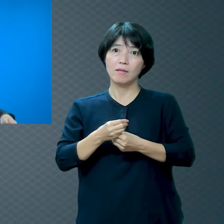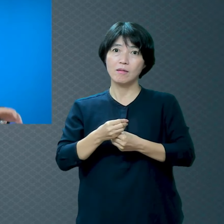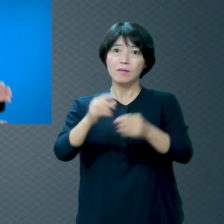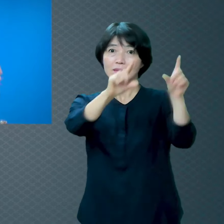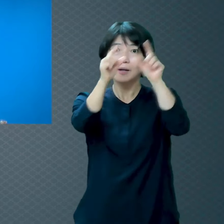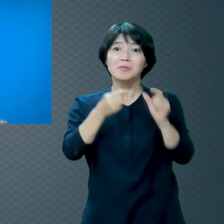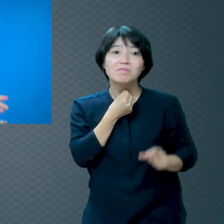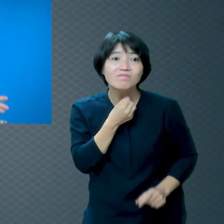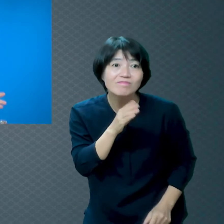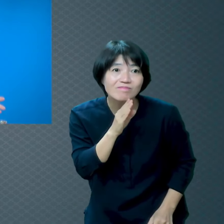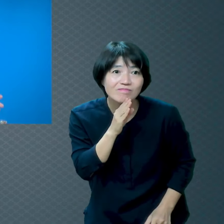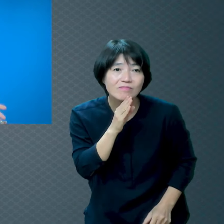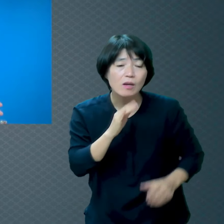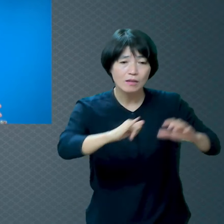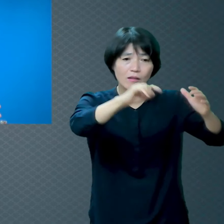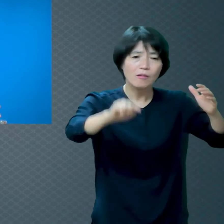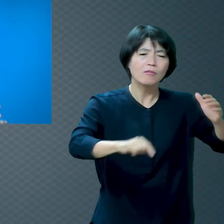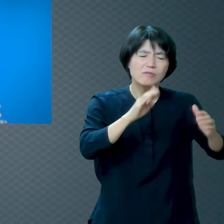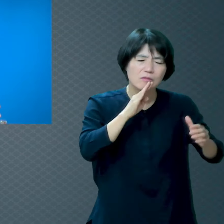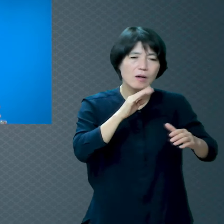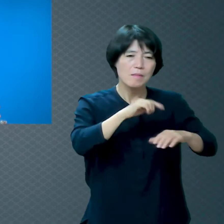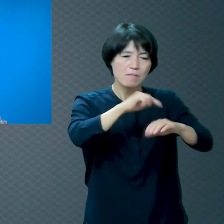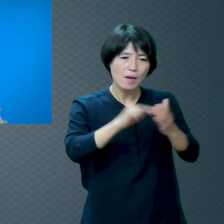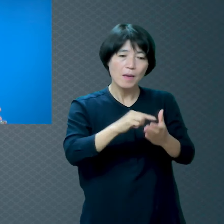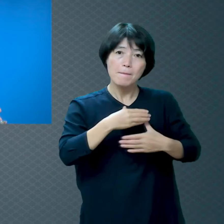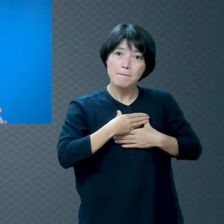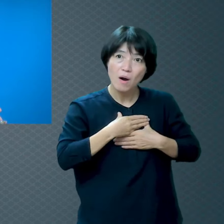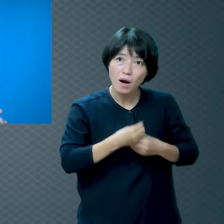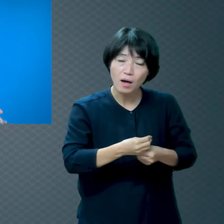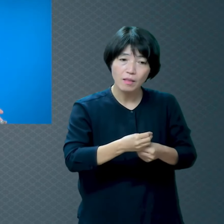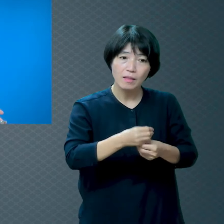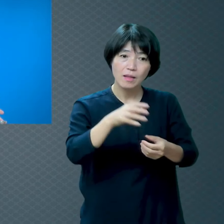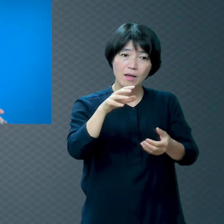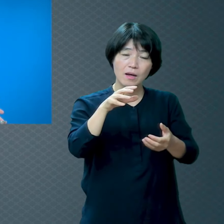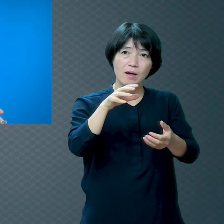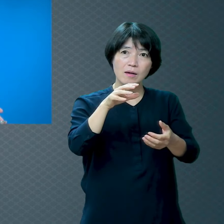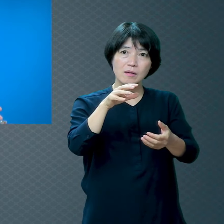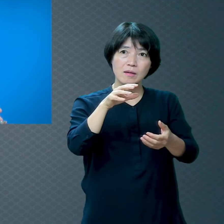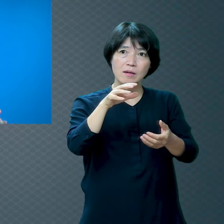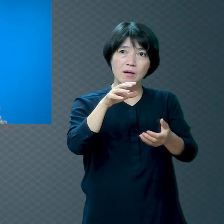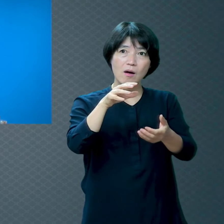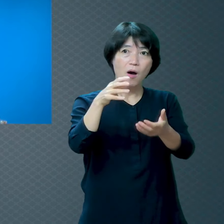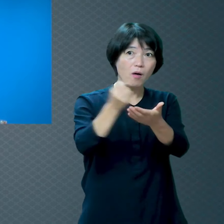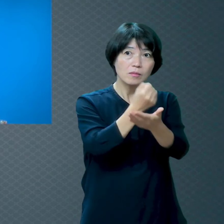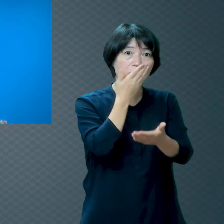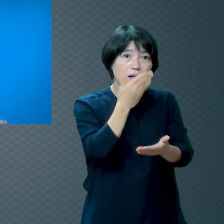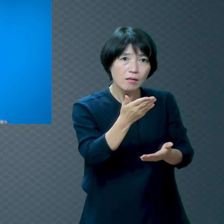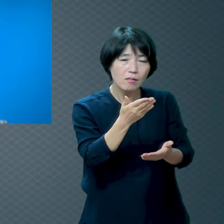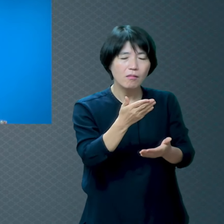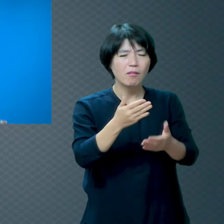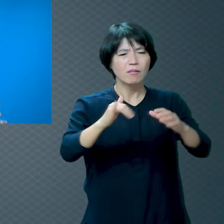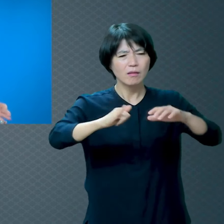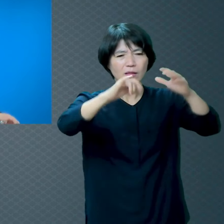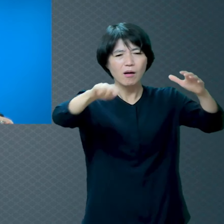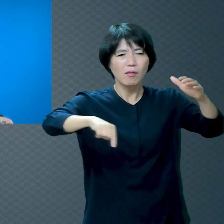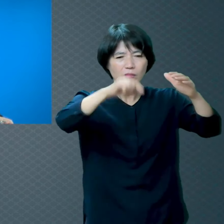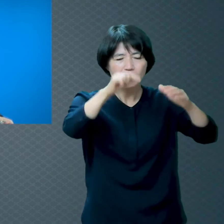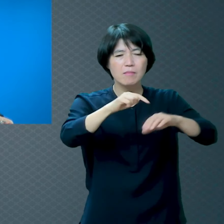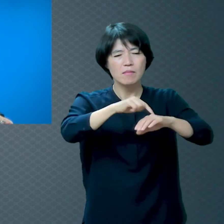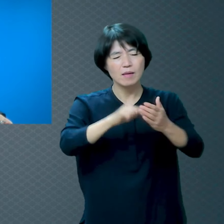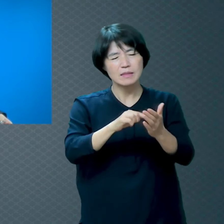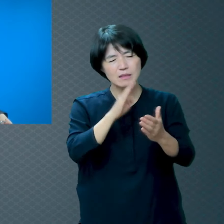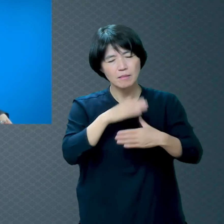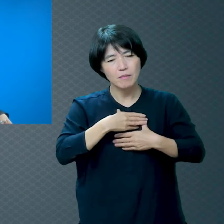그게 이 세상에 있냐 그 얘기예요 세상에 세상에서는 눈뜬은 그냥 괴로운 것들 투성인데 하나님이